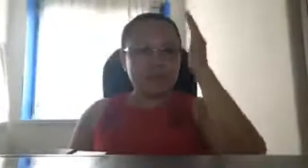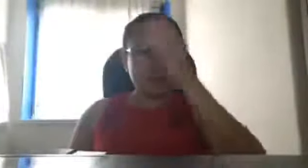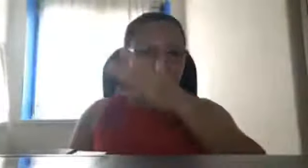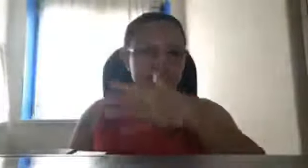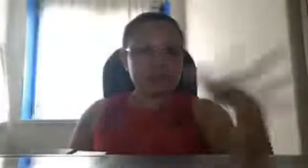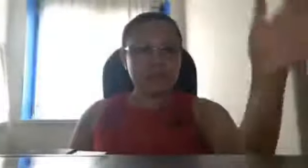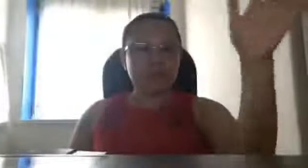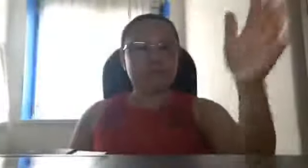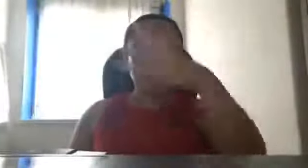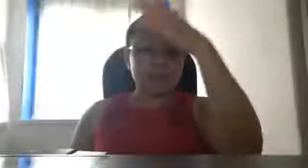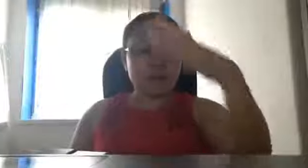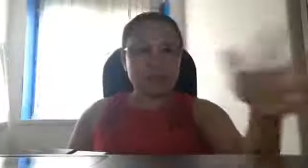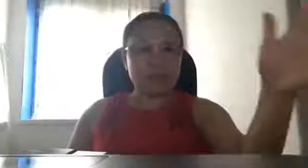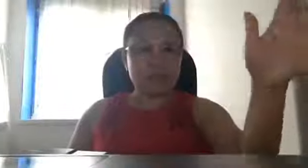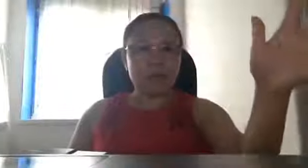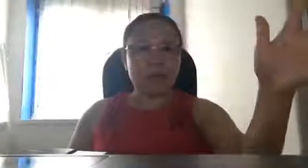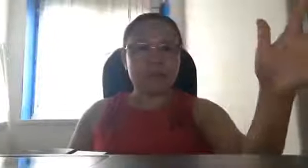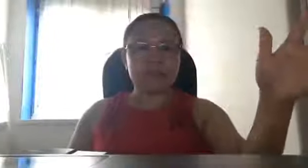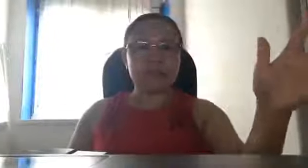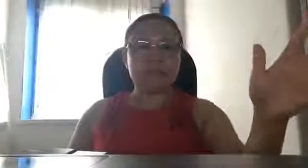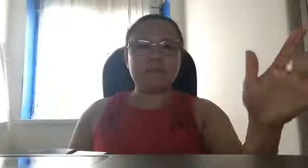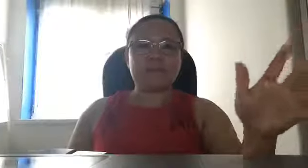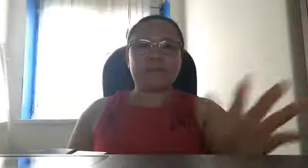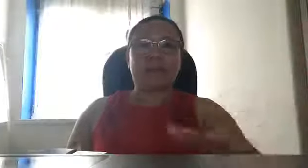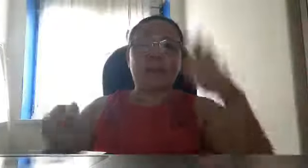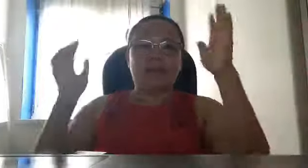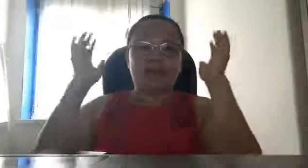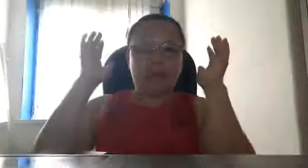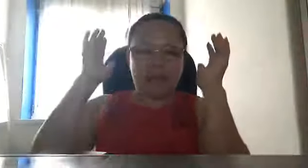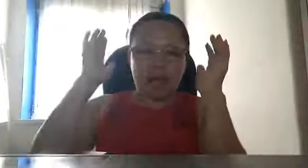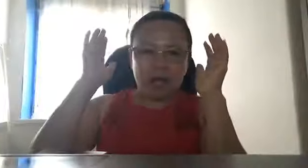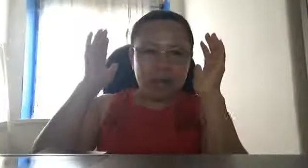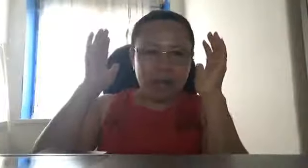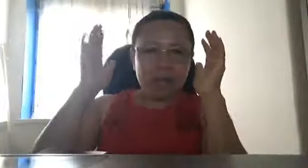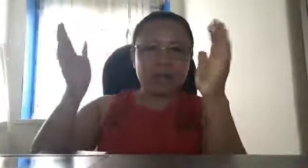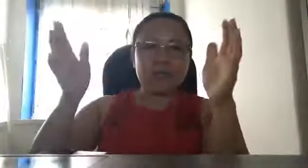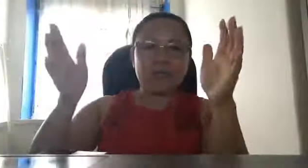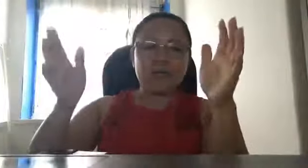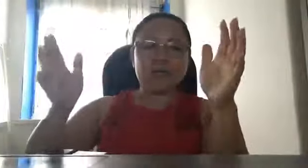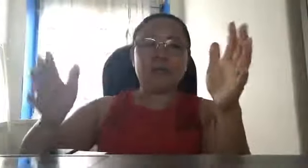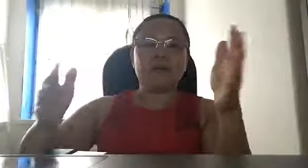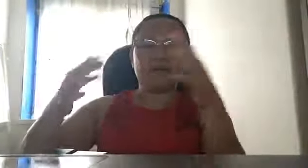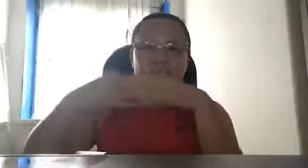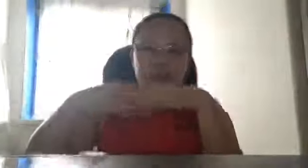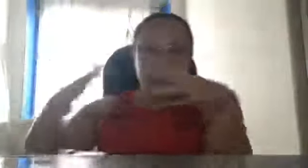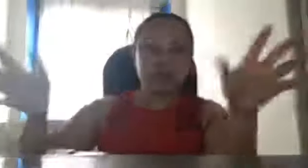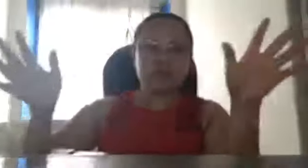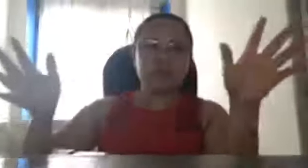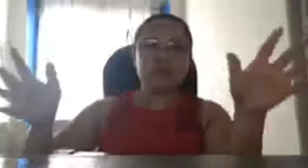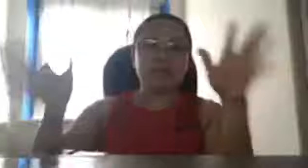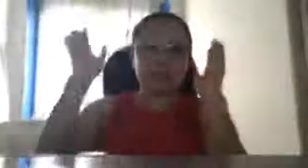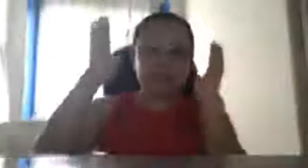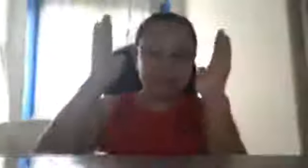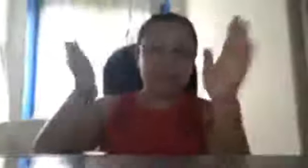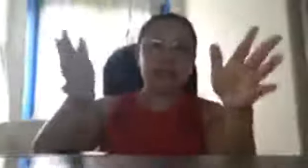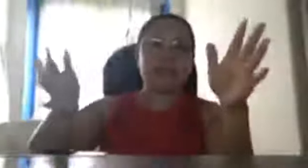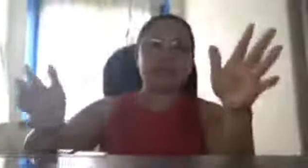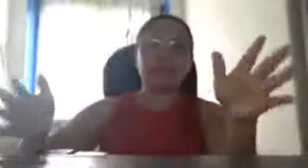mga congressman pasahorin nyo tapos ang mga mayor pasahorin nyo at sila talagang may